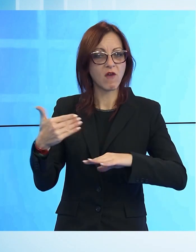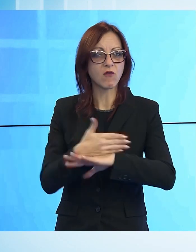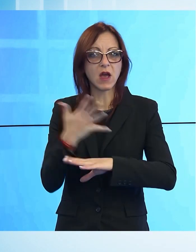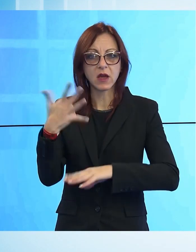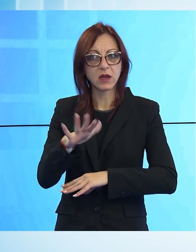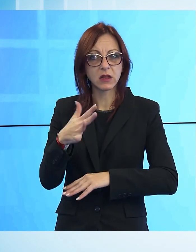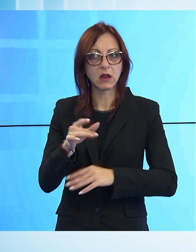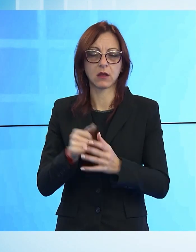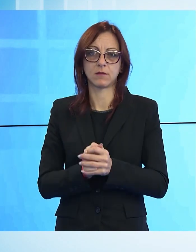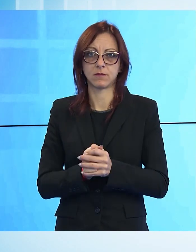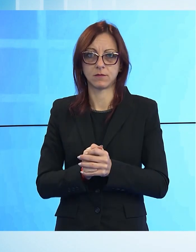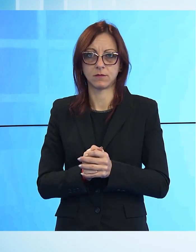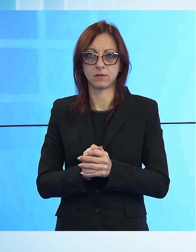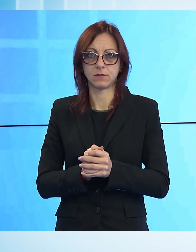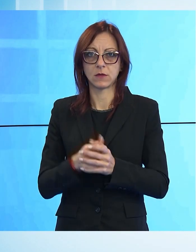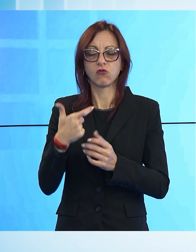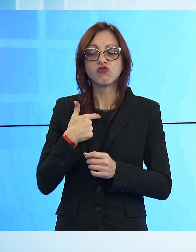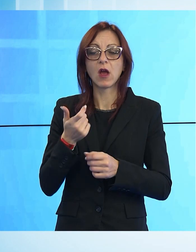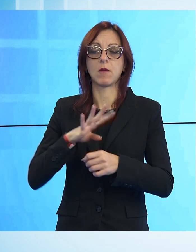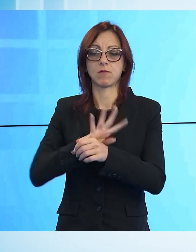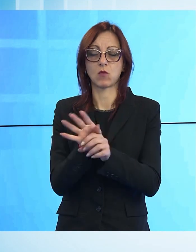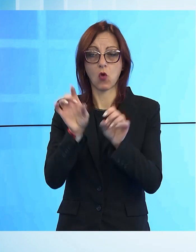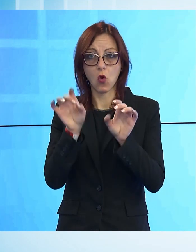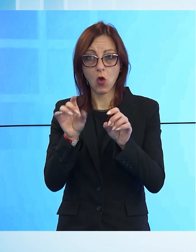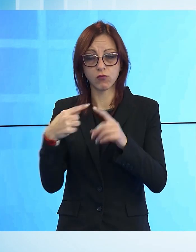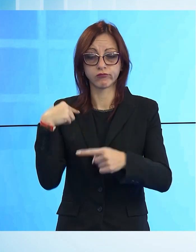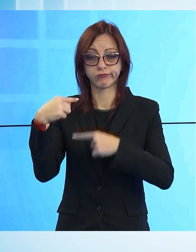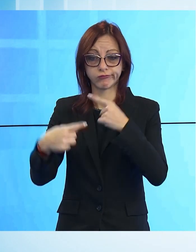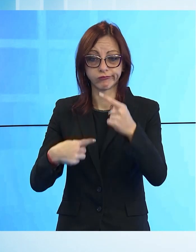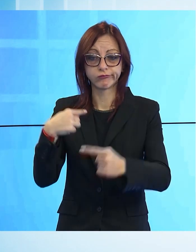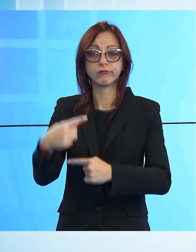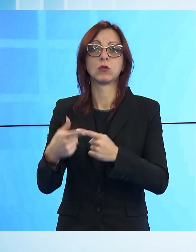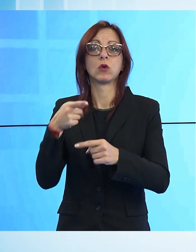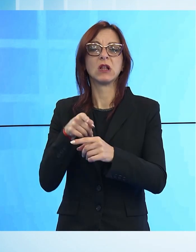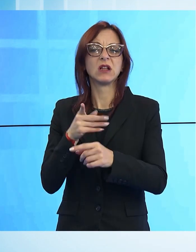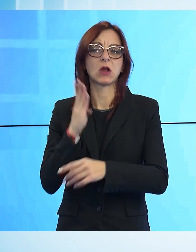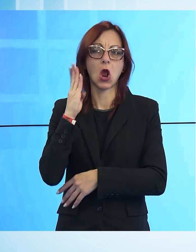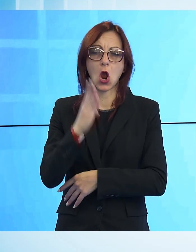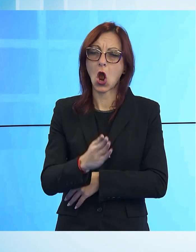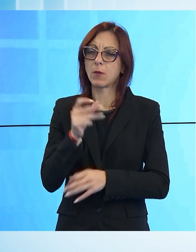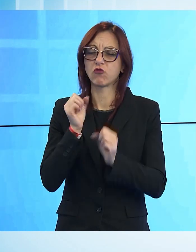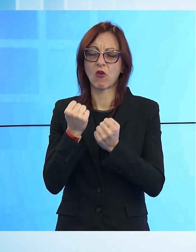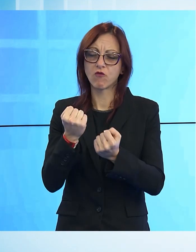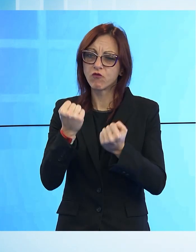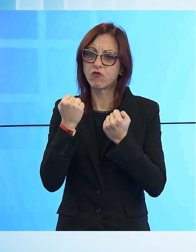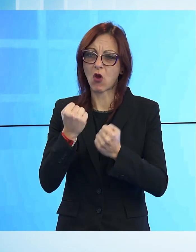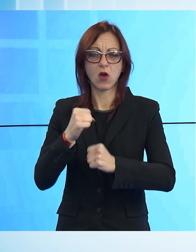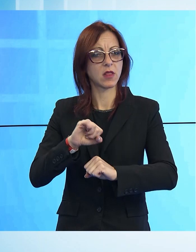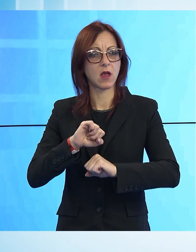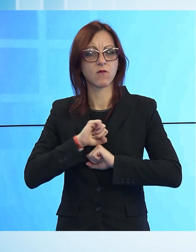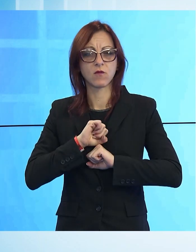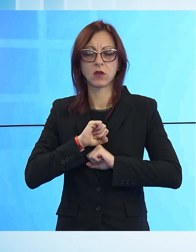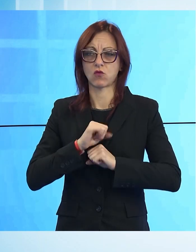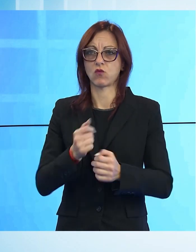continua per l'epidemia del coronavirus ha contribuito ad abbatterla, questa fiducia. allora